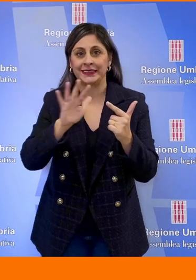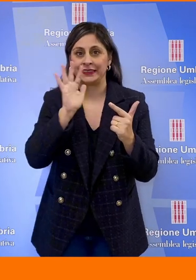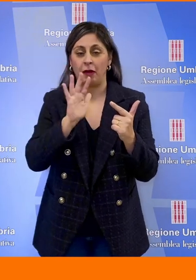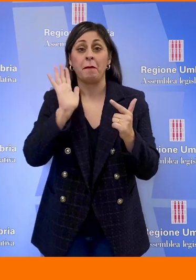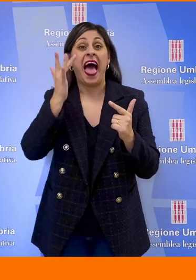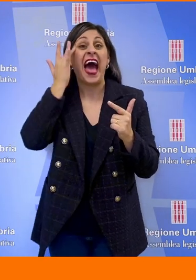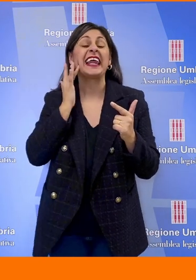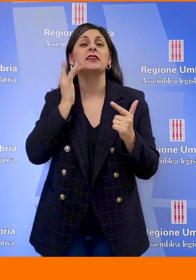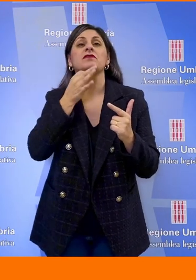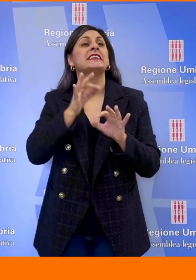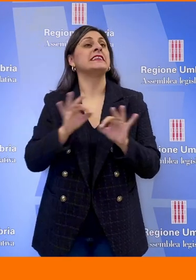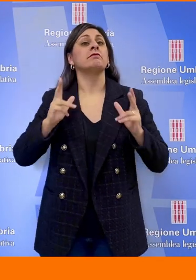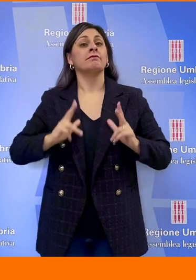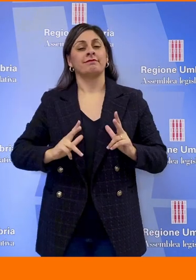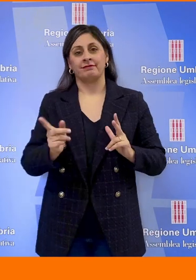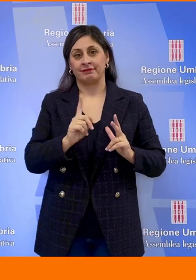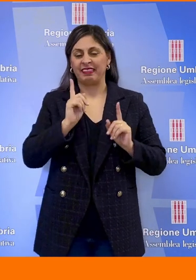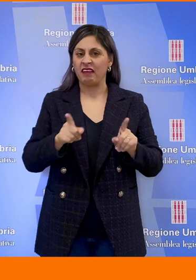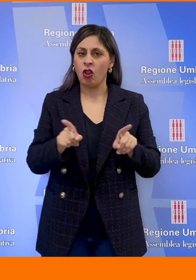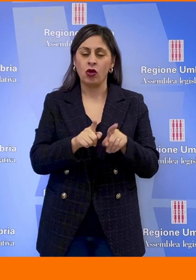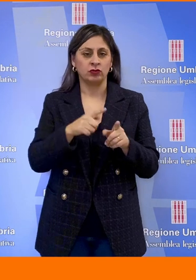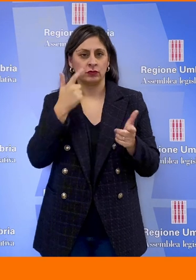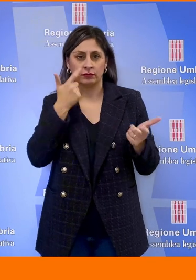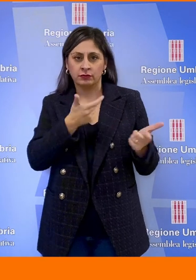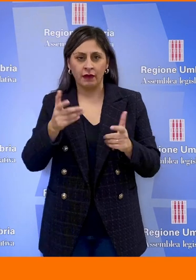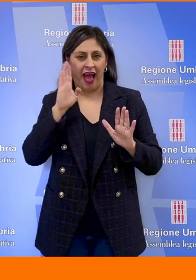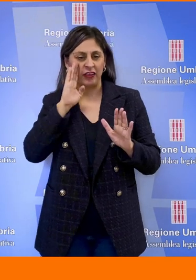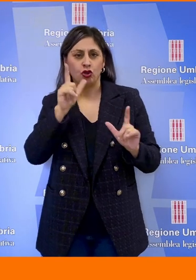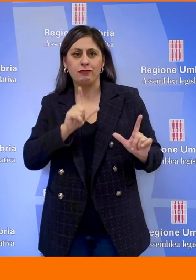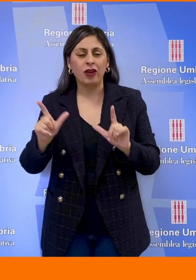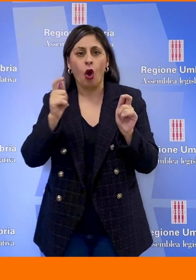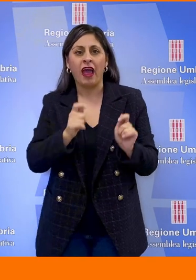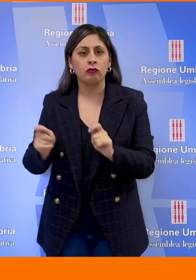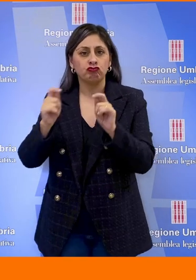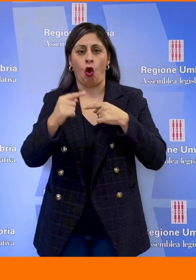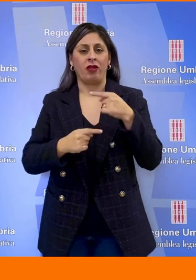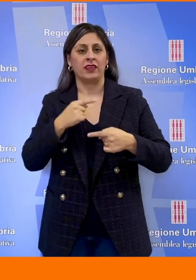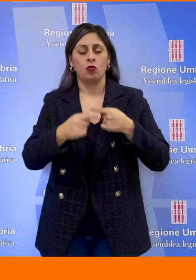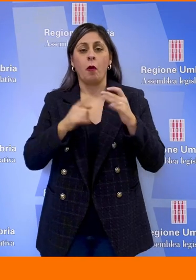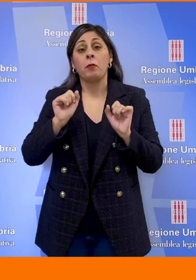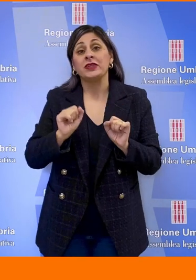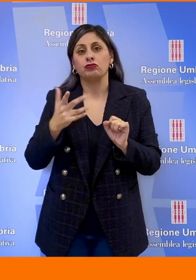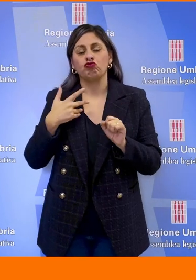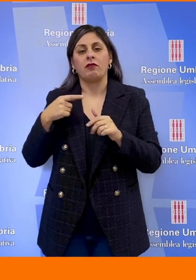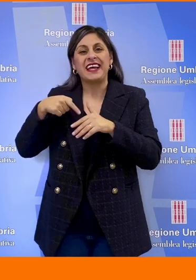quindi richiede un'attenzione costante e un monitoraggio attento rispetto alle possibili infiltrazioni nel tessuto economico provinciale.